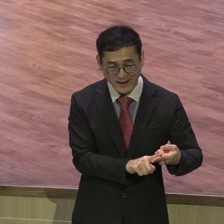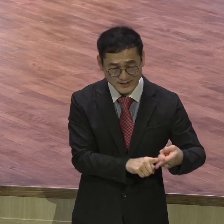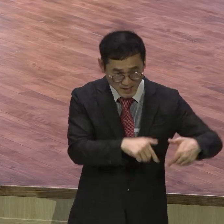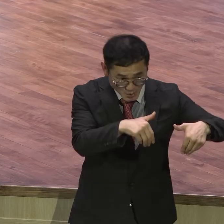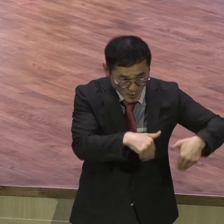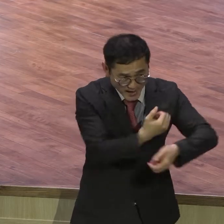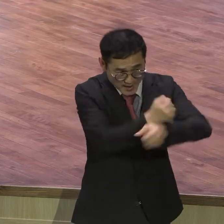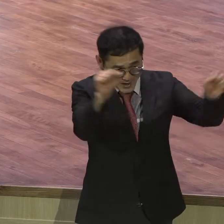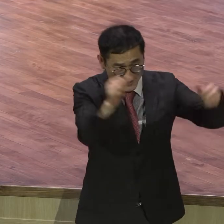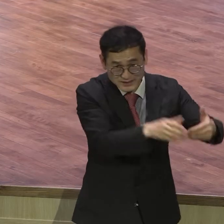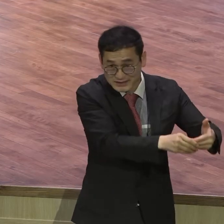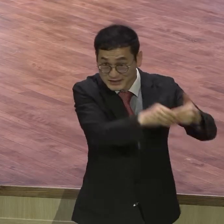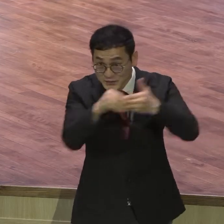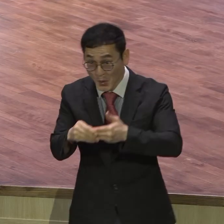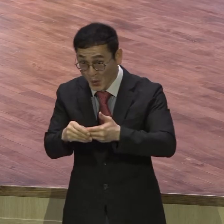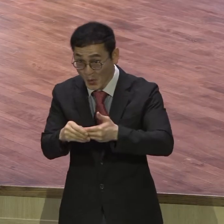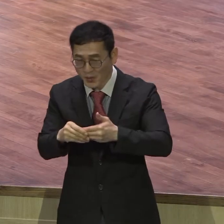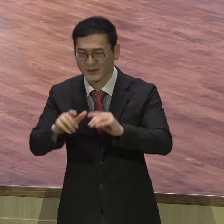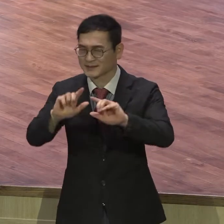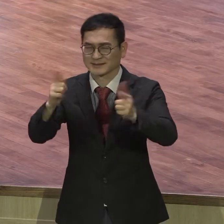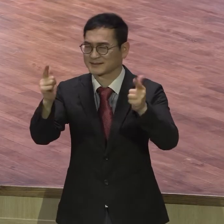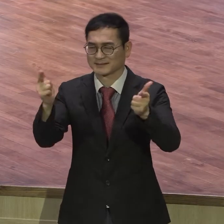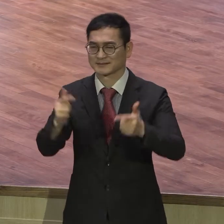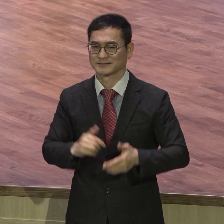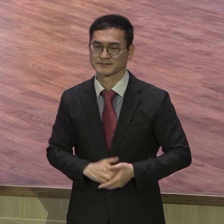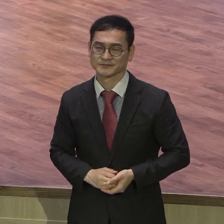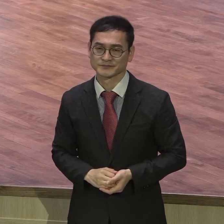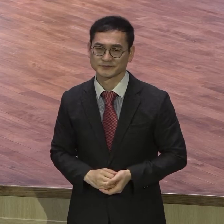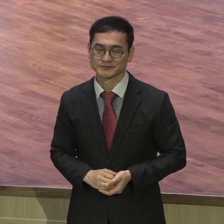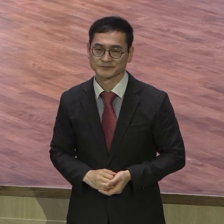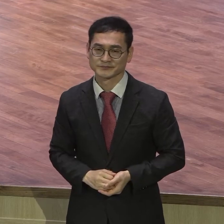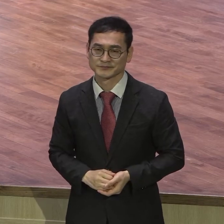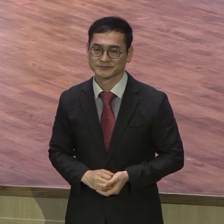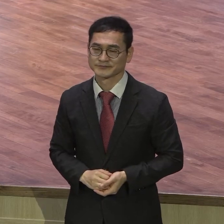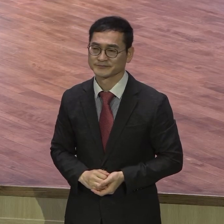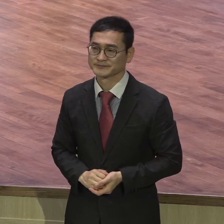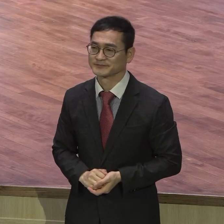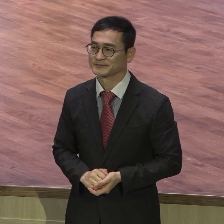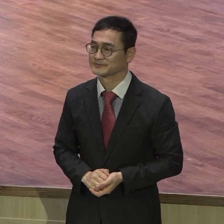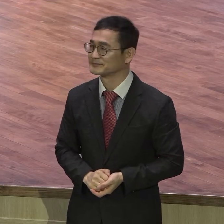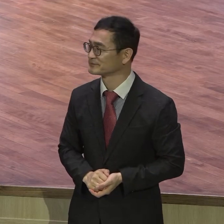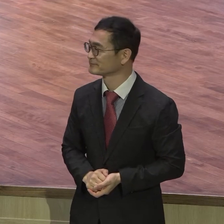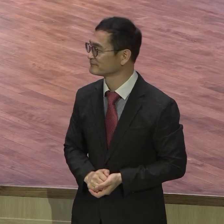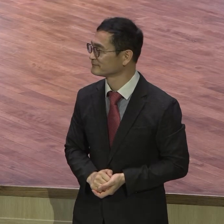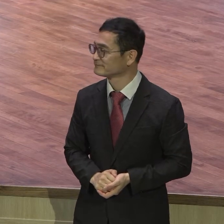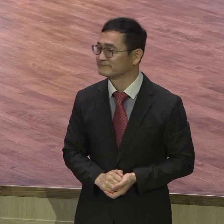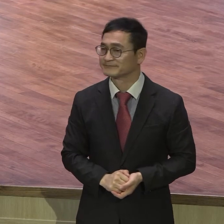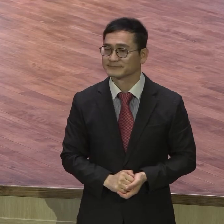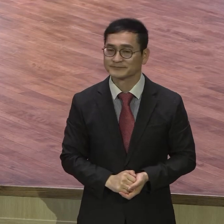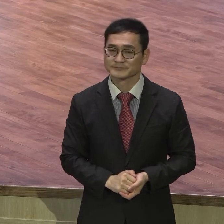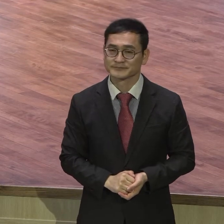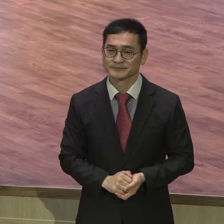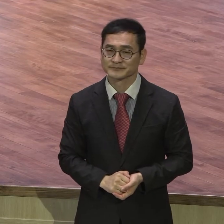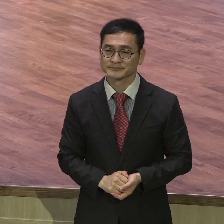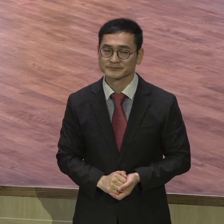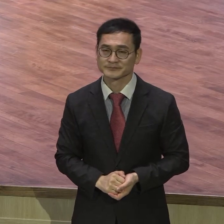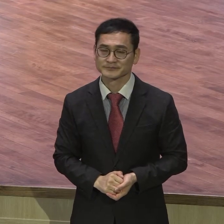해방시켜 준 것이 아니에요. 그 이유는 단 하나 하나님이